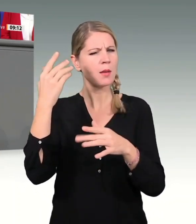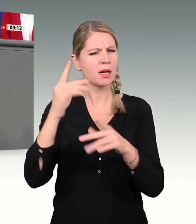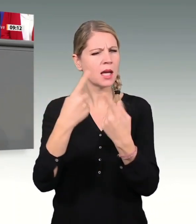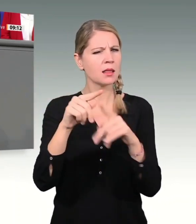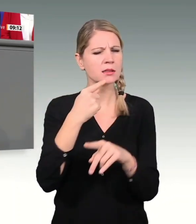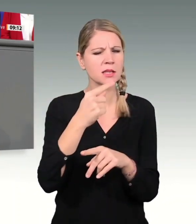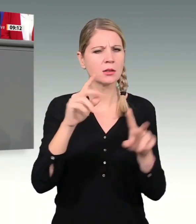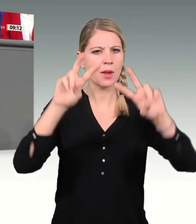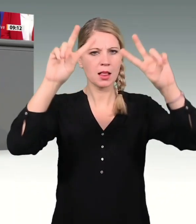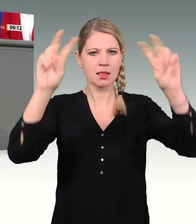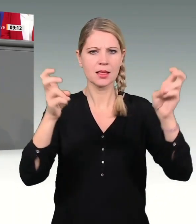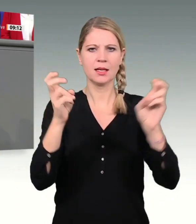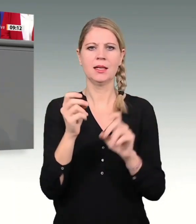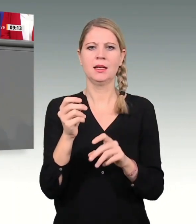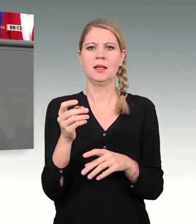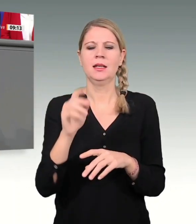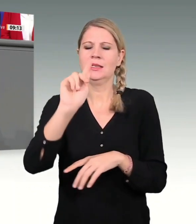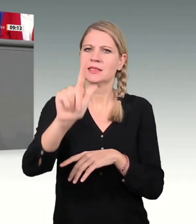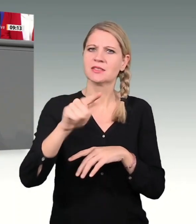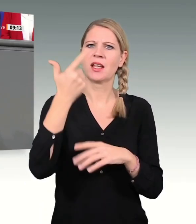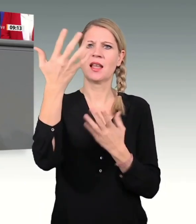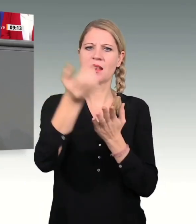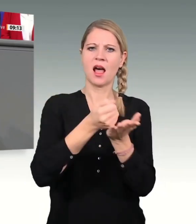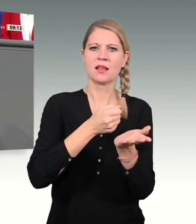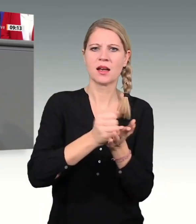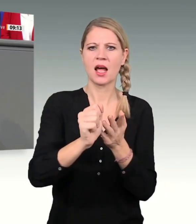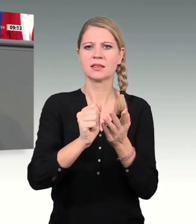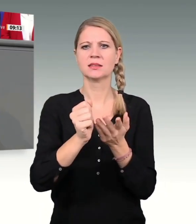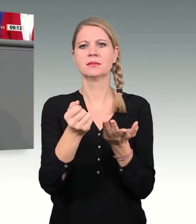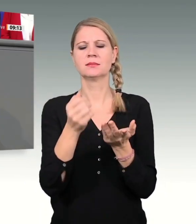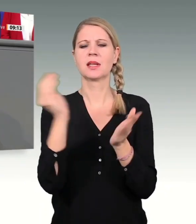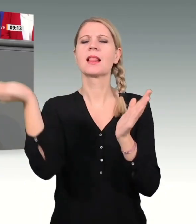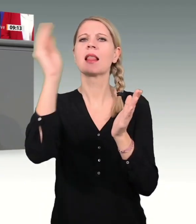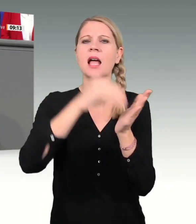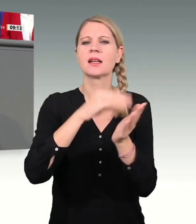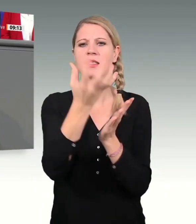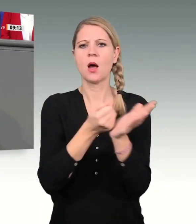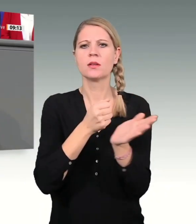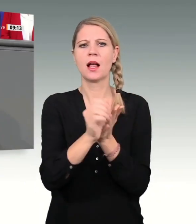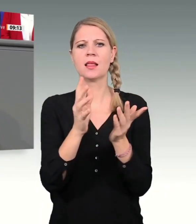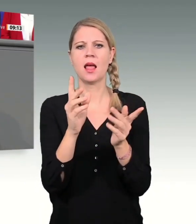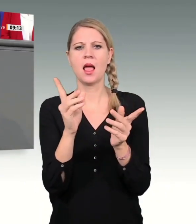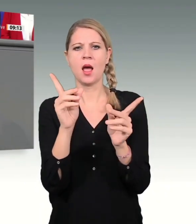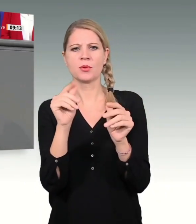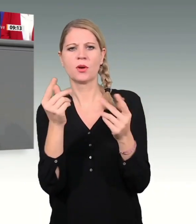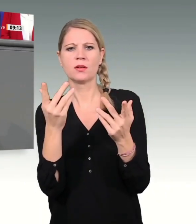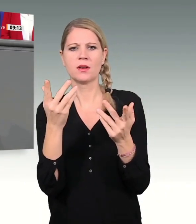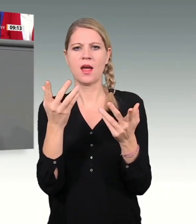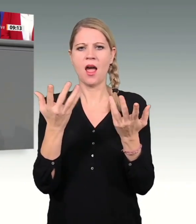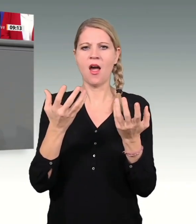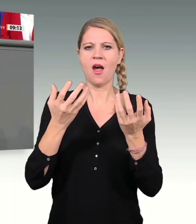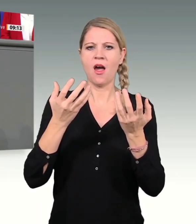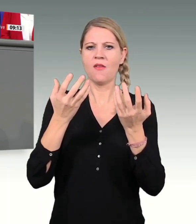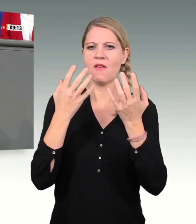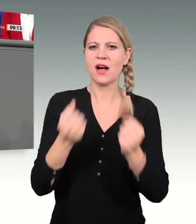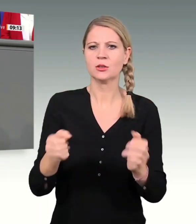wie Jährlichkeit, Fälligkeit, Wahrheit und Klarheit. Zitat Ende. Und mit Blick auf die ehemaligen Finanzminister Scholz